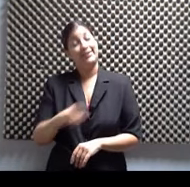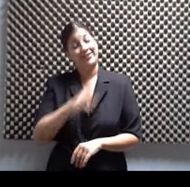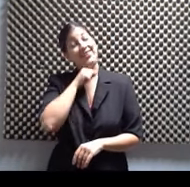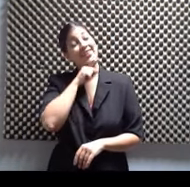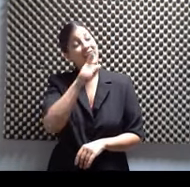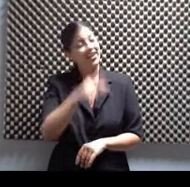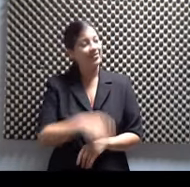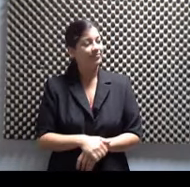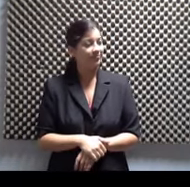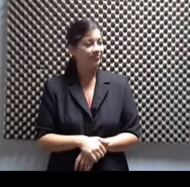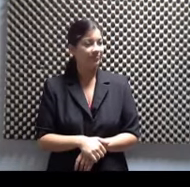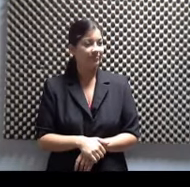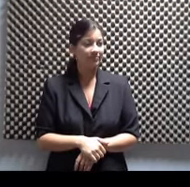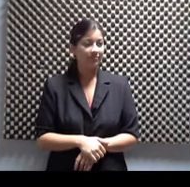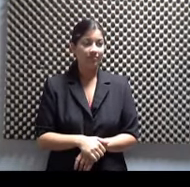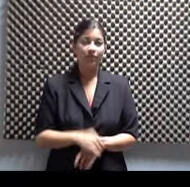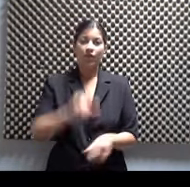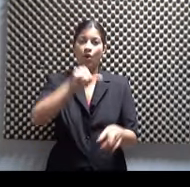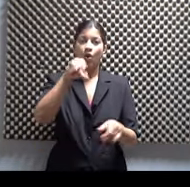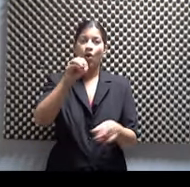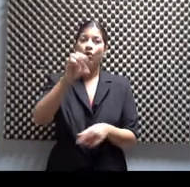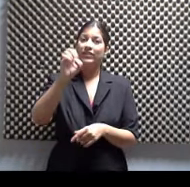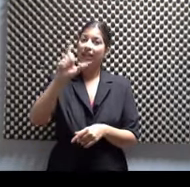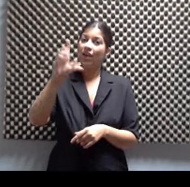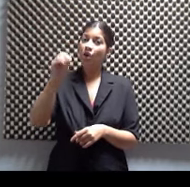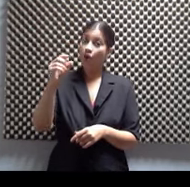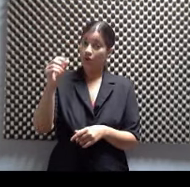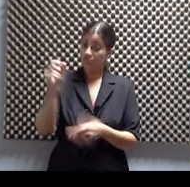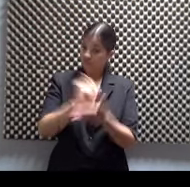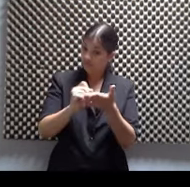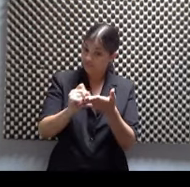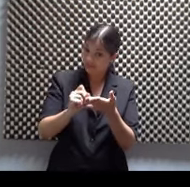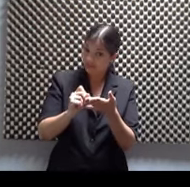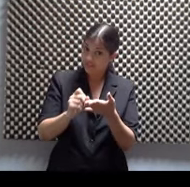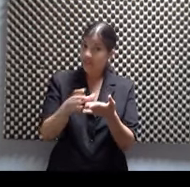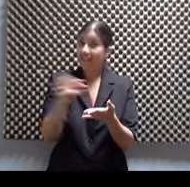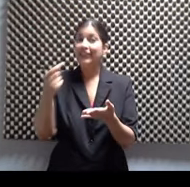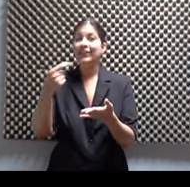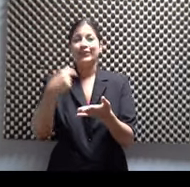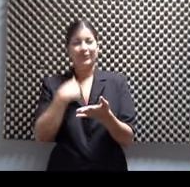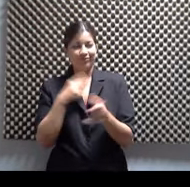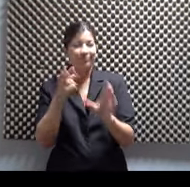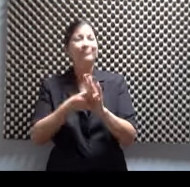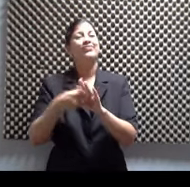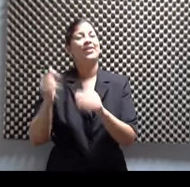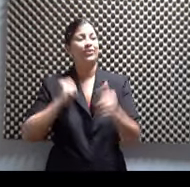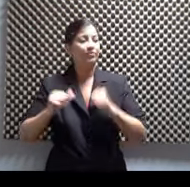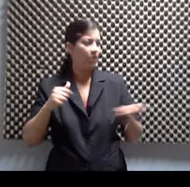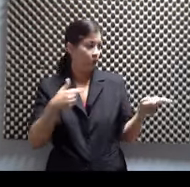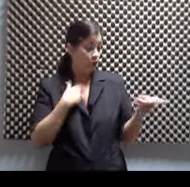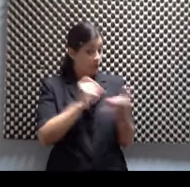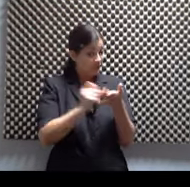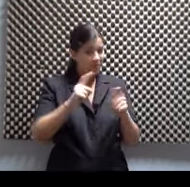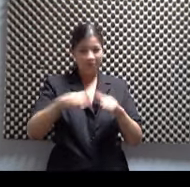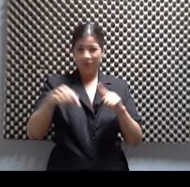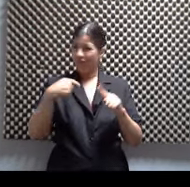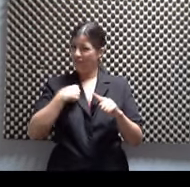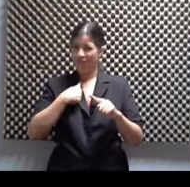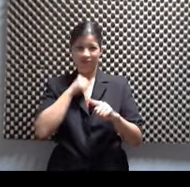José lo escribe y no, no, no, yo también tengo que actuar. Sin embargo, yo escribo y no tengo que actuar. Gracias. Pero porque no quieres, no quieres. No, porque no, no. No, yo